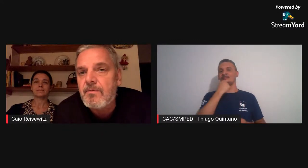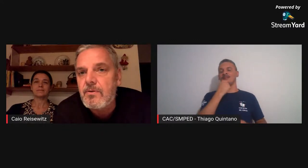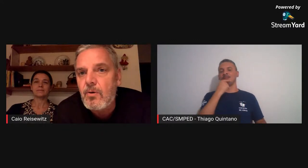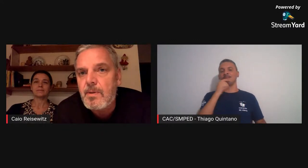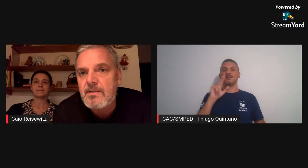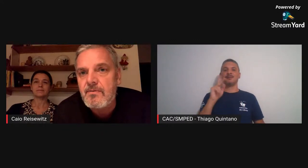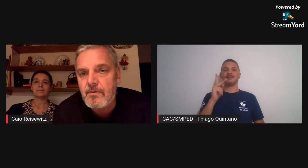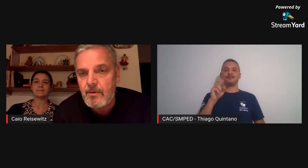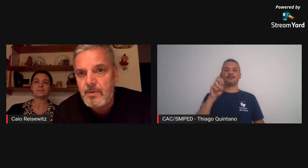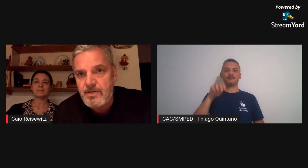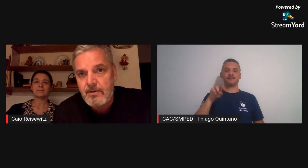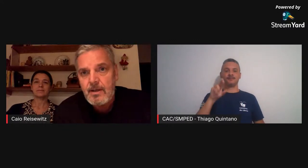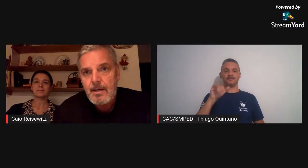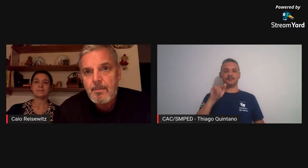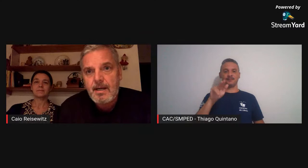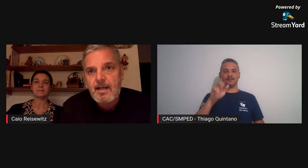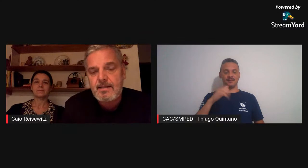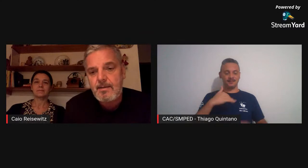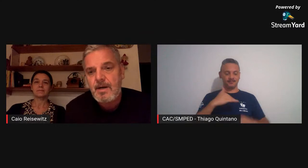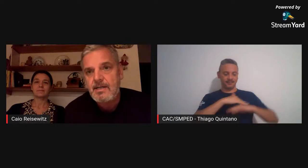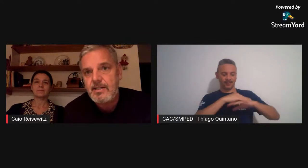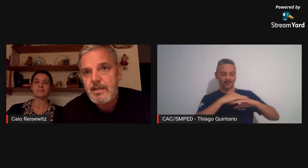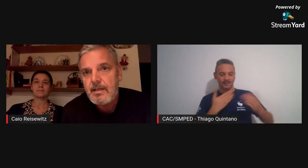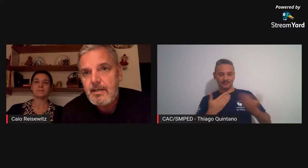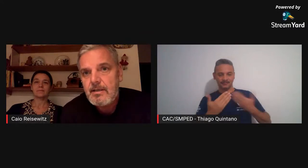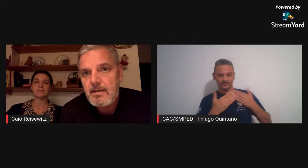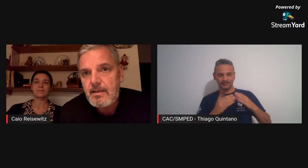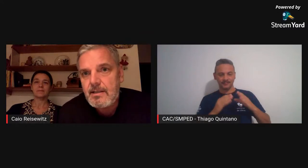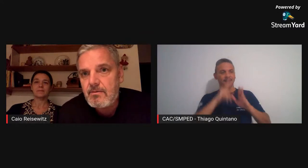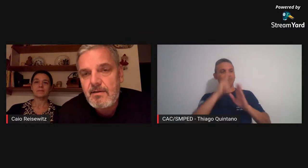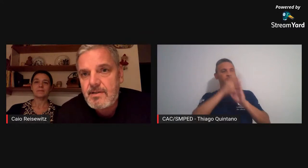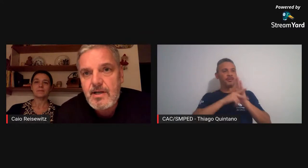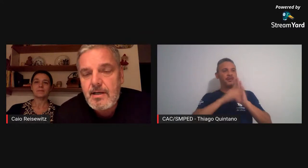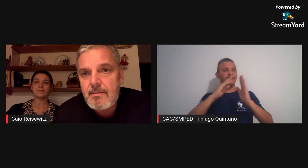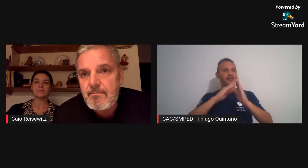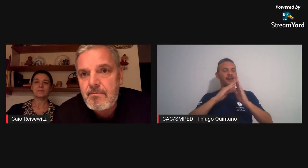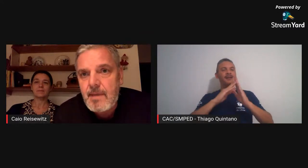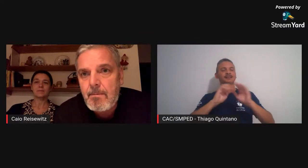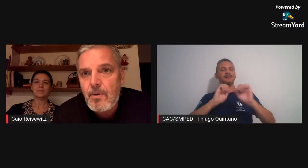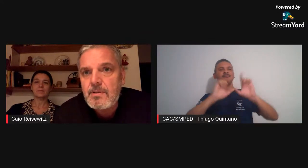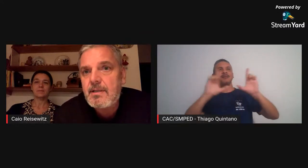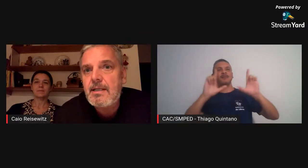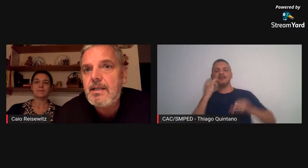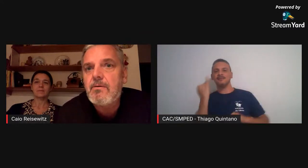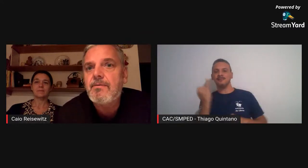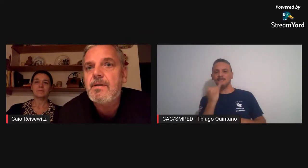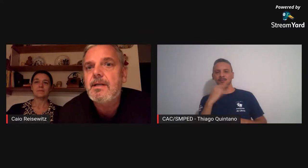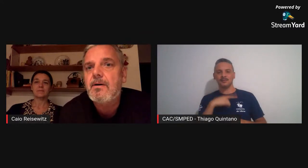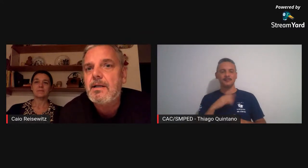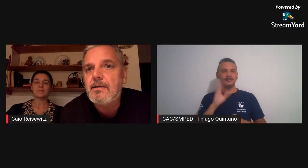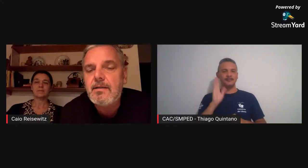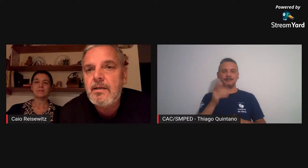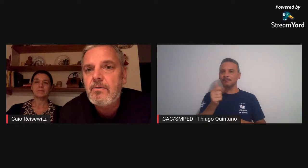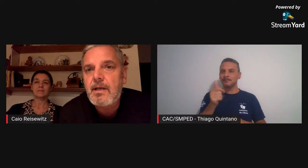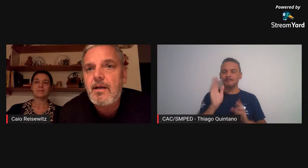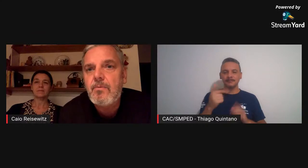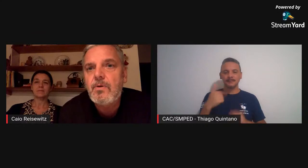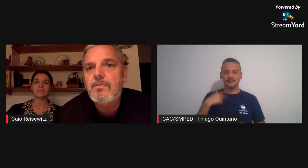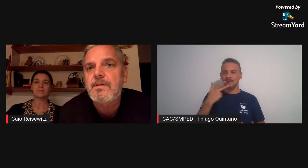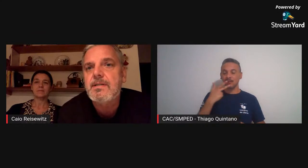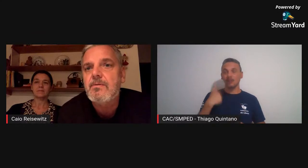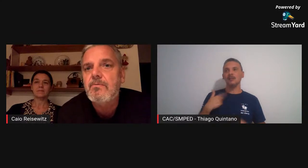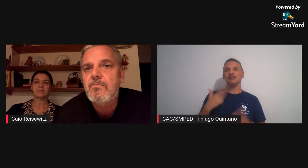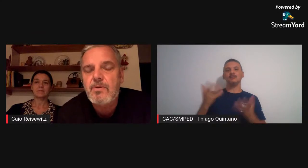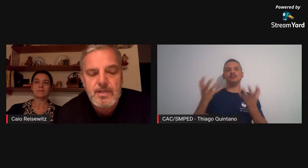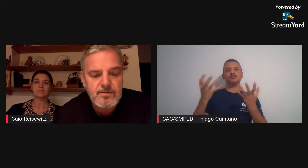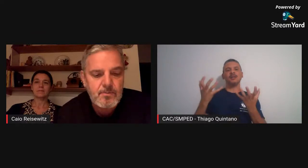o Henrique me convidou para desenvolver o projeto para a Casa da Imagem então estava já na ponta da língua eu falei olha eu quero